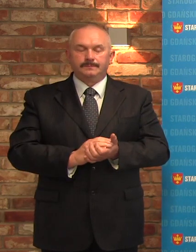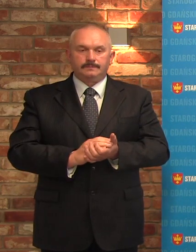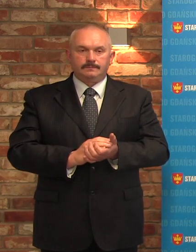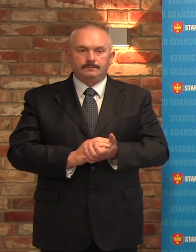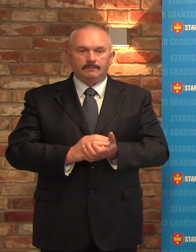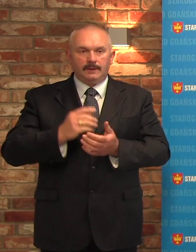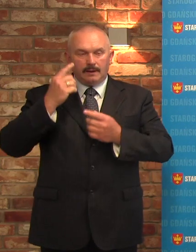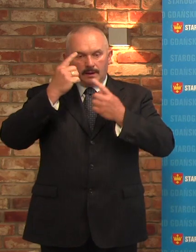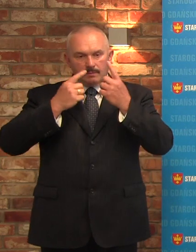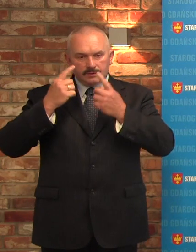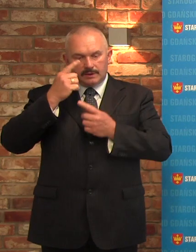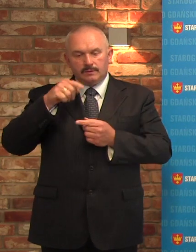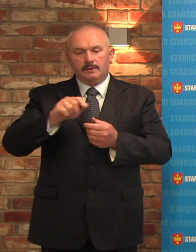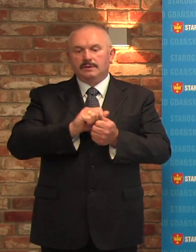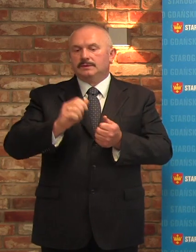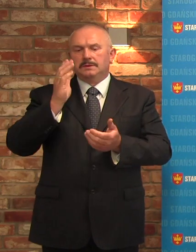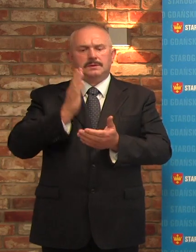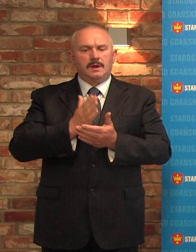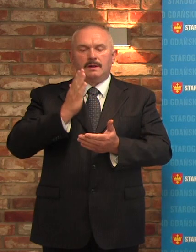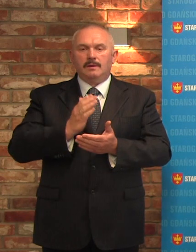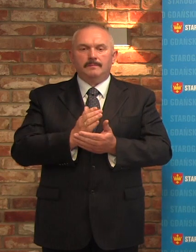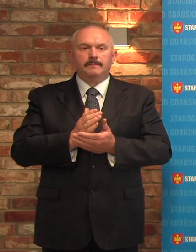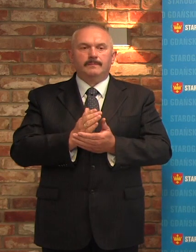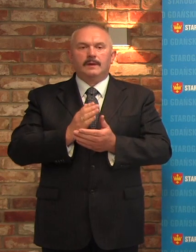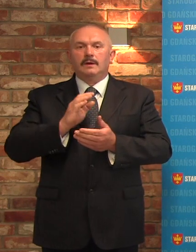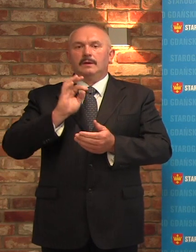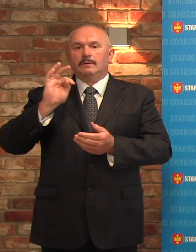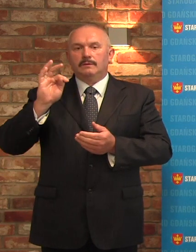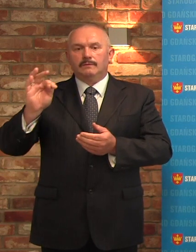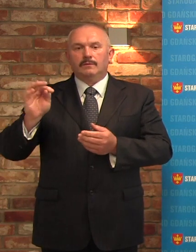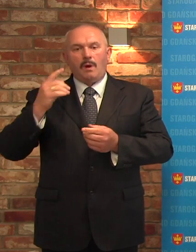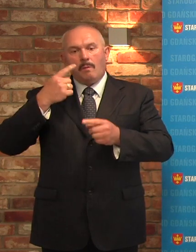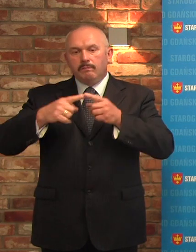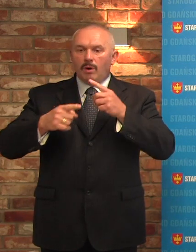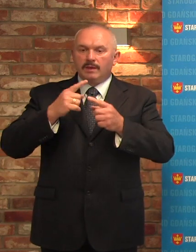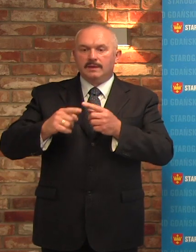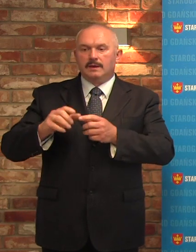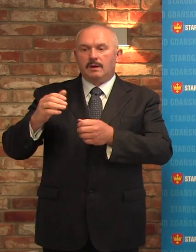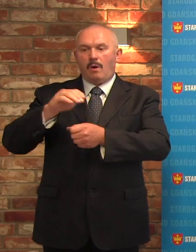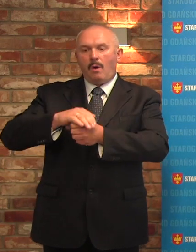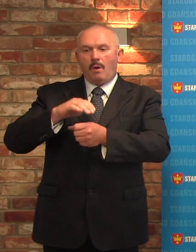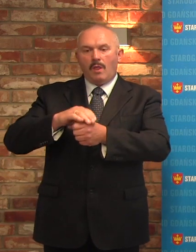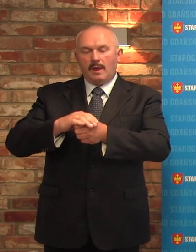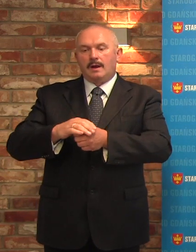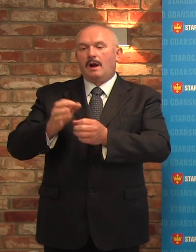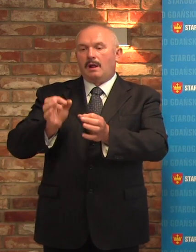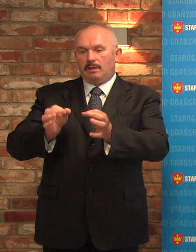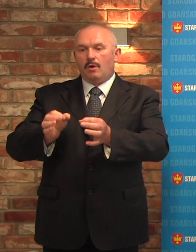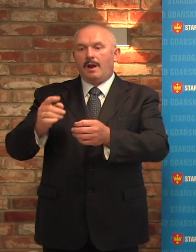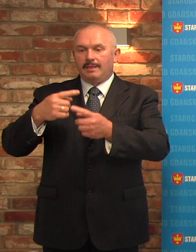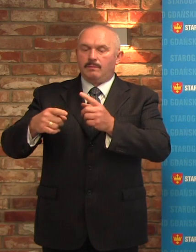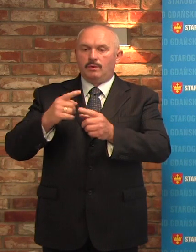Myślę, że polegają one wyłącznie na podpowiedziach jego politycznych sprzymierzeńców z lokalnej